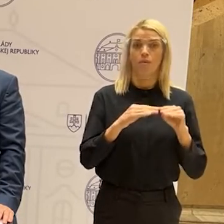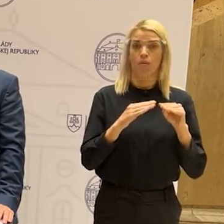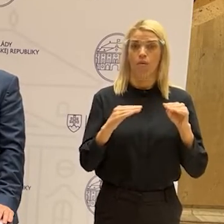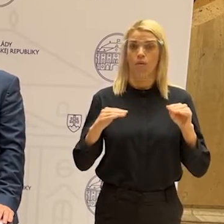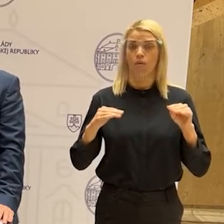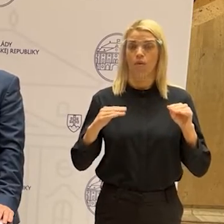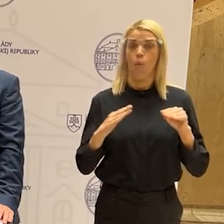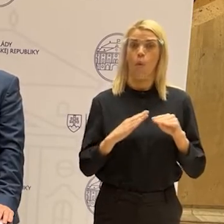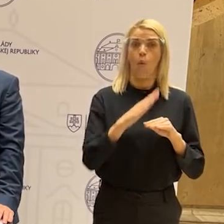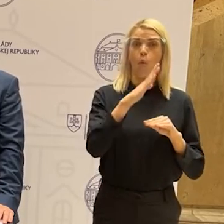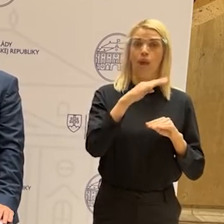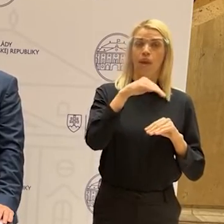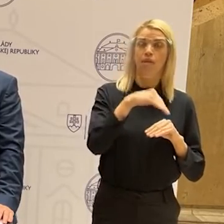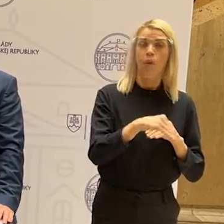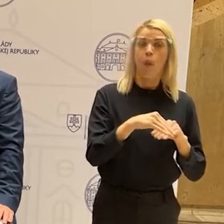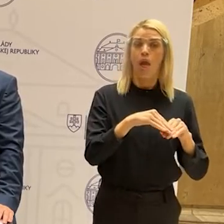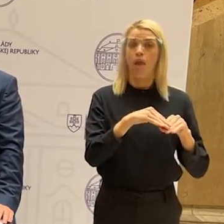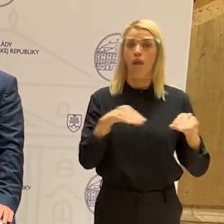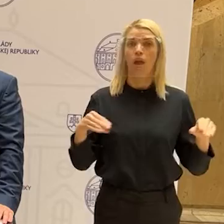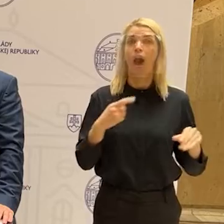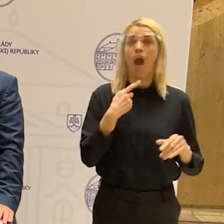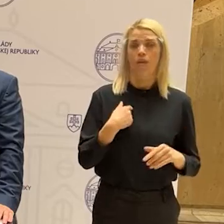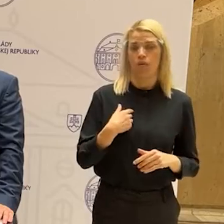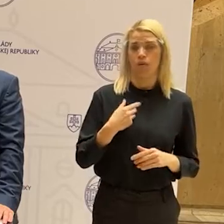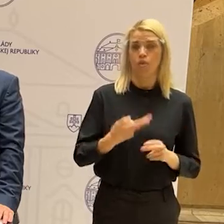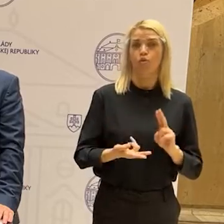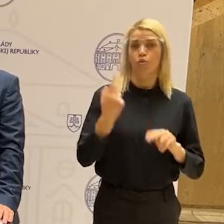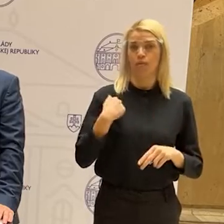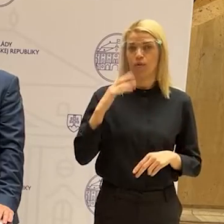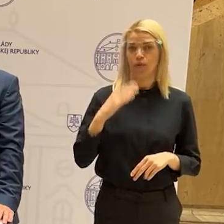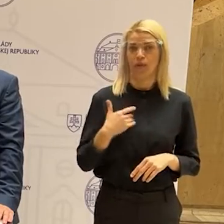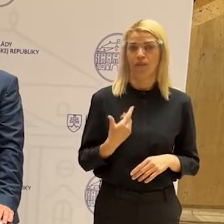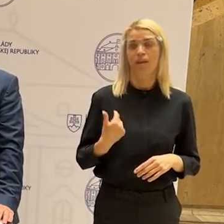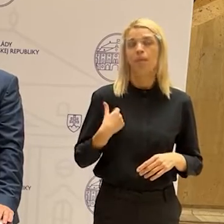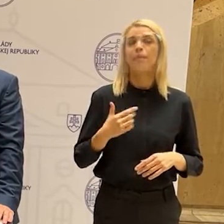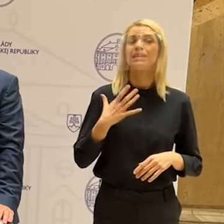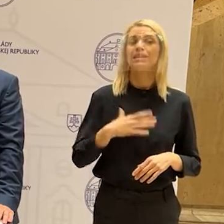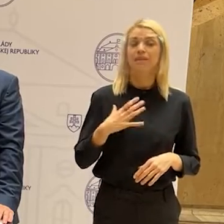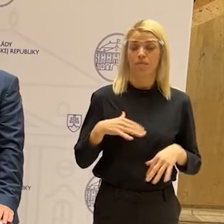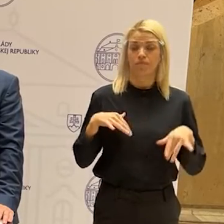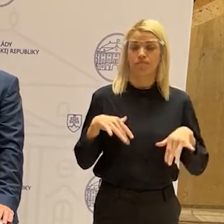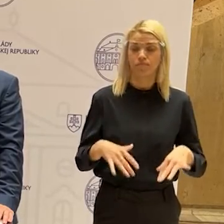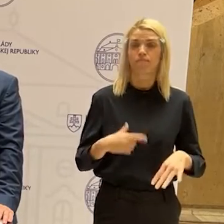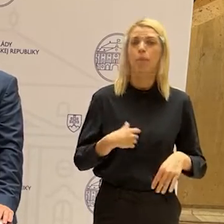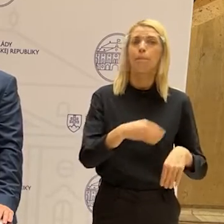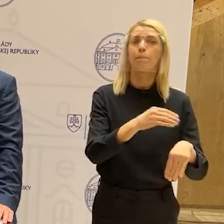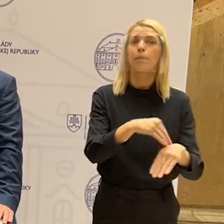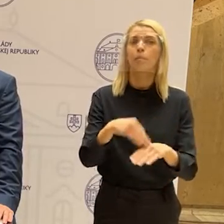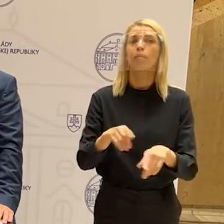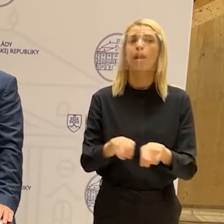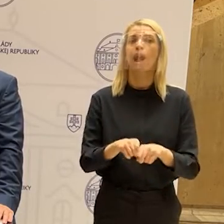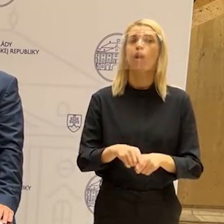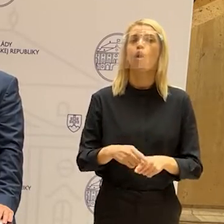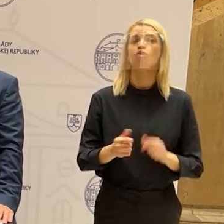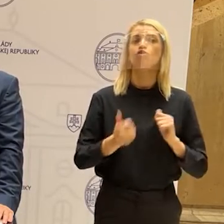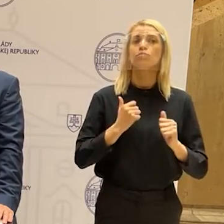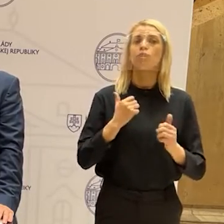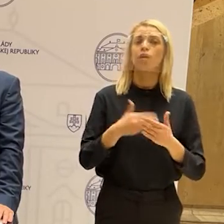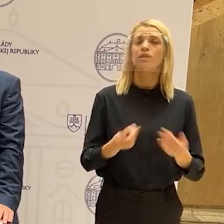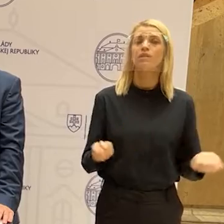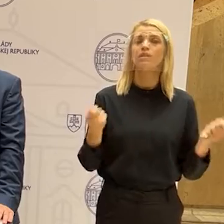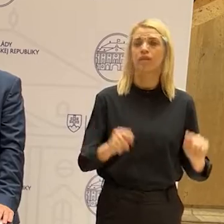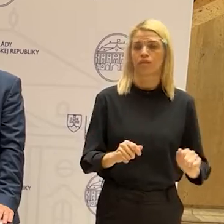vyvíjať. My skôr chceme útočiť na to a stále pripomínať, že ten šport nemôže byť zatvorený a